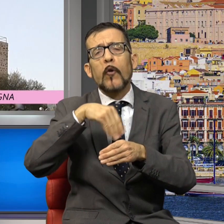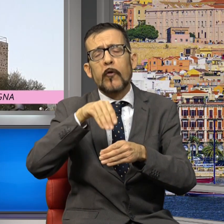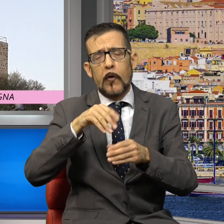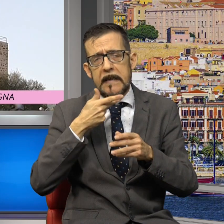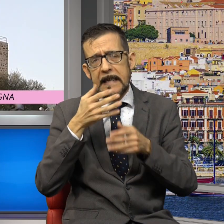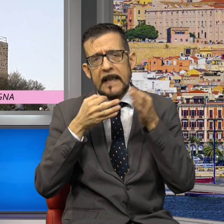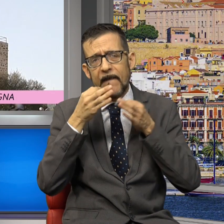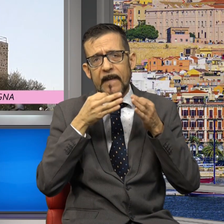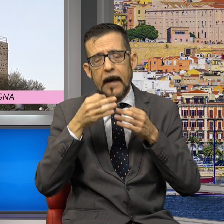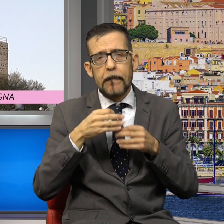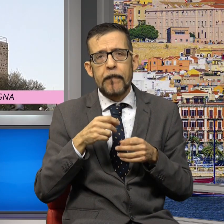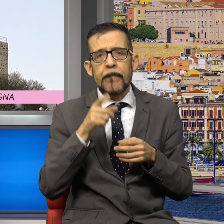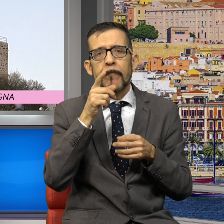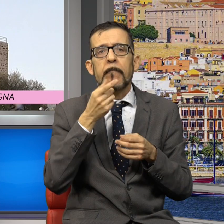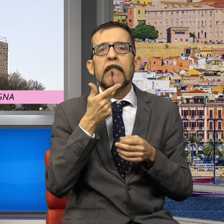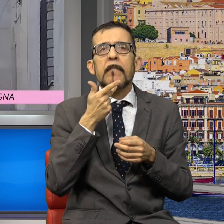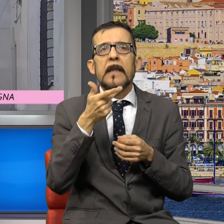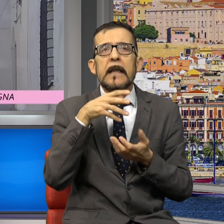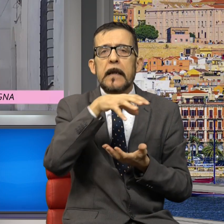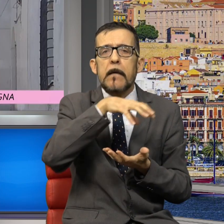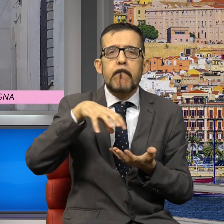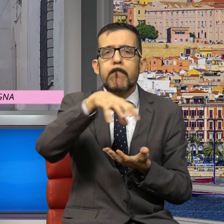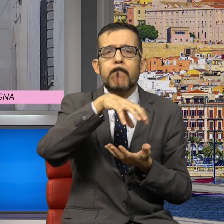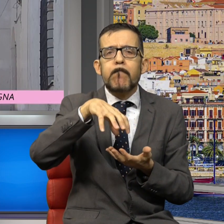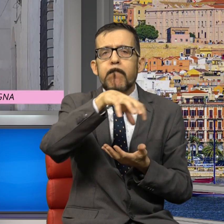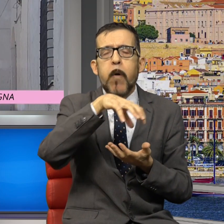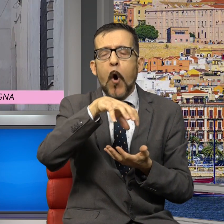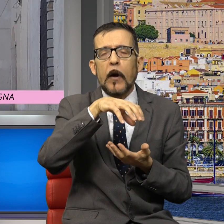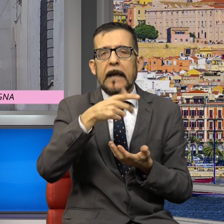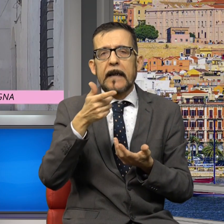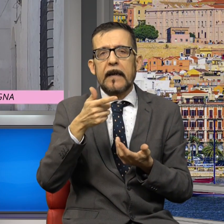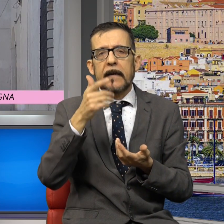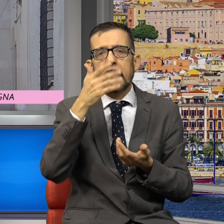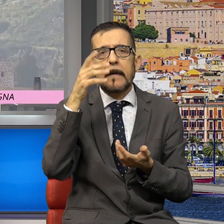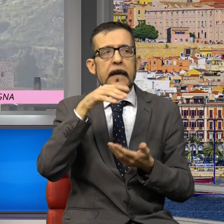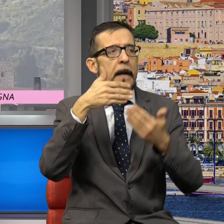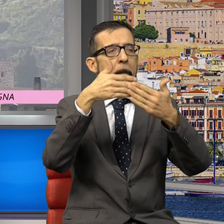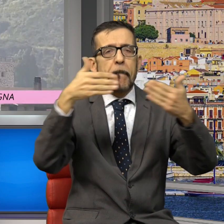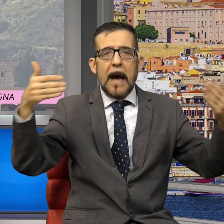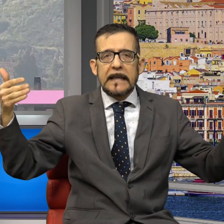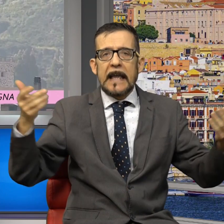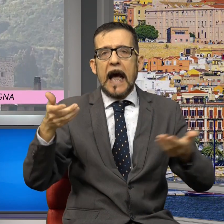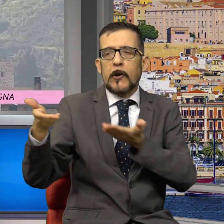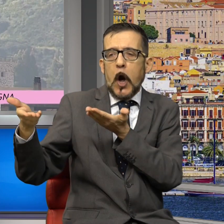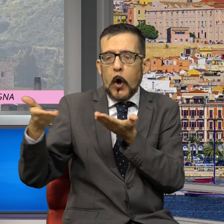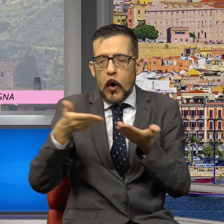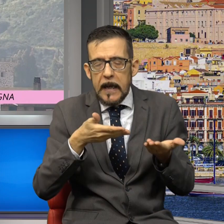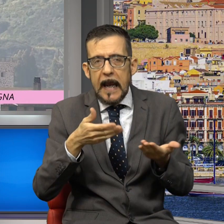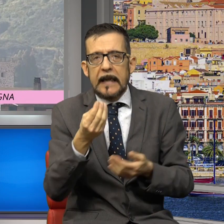Chi più dei borghi sta esprimere eccellenze da tutti i punti di vista, paesaggio, accoglienza, gastronomia, cultura,